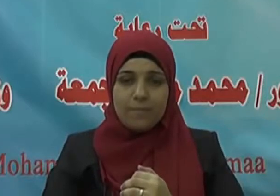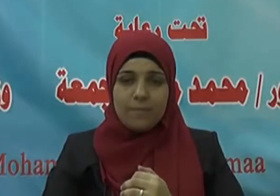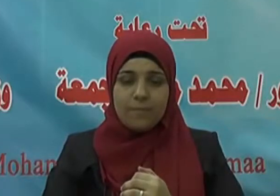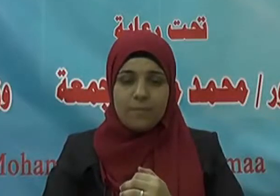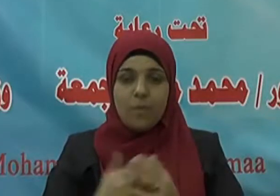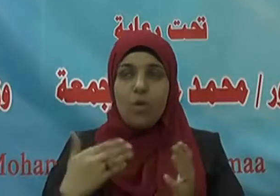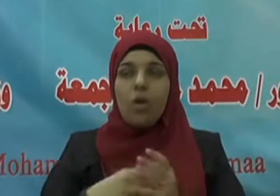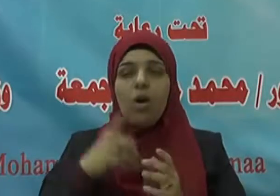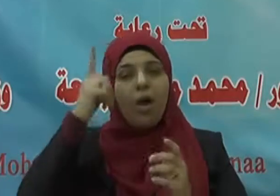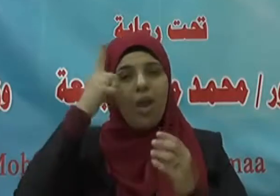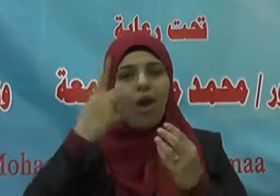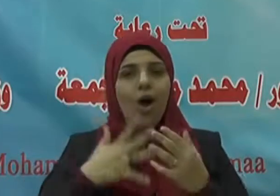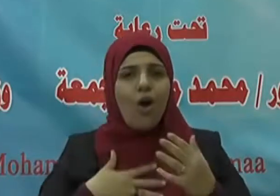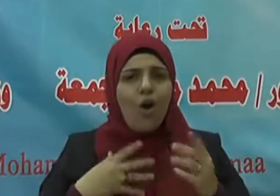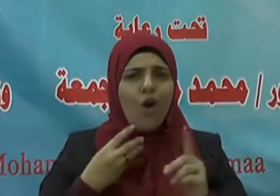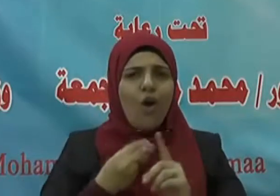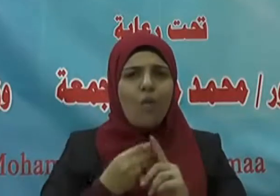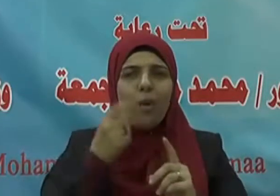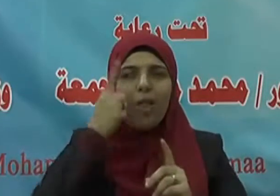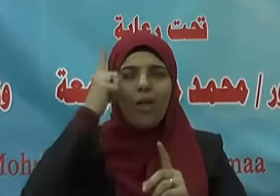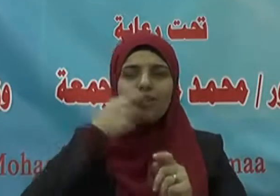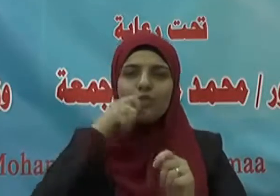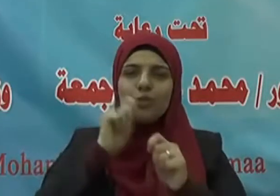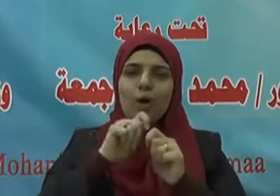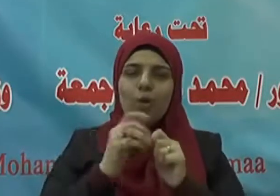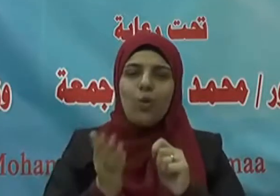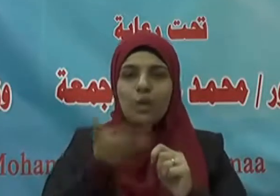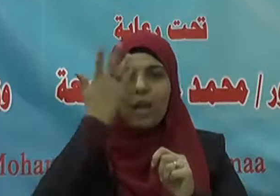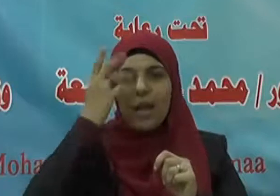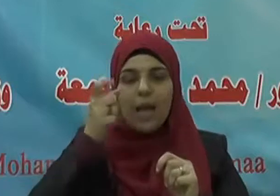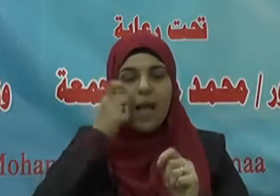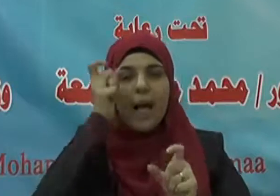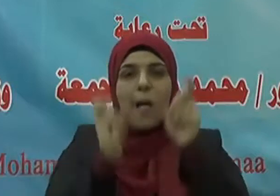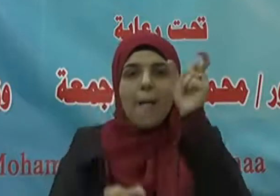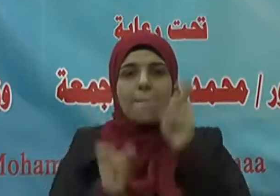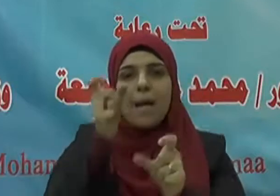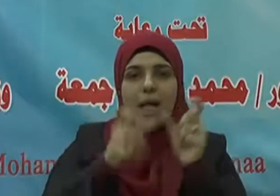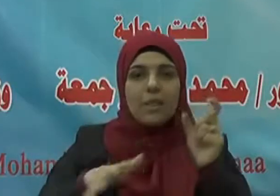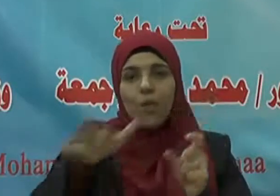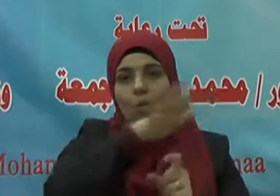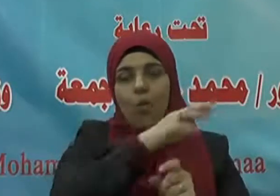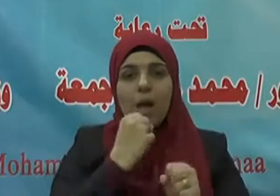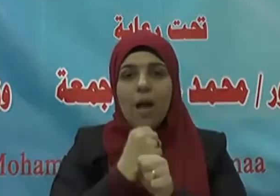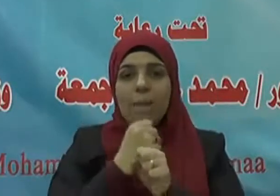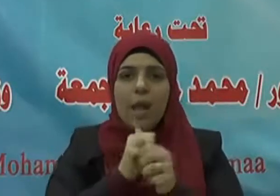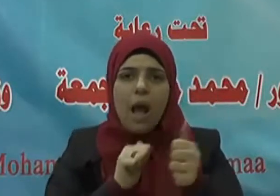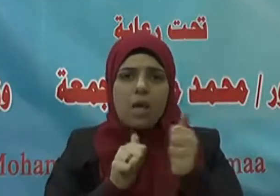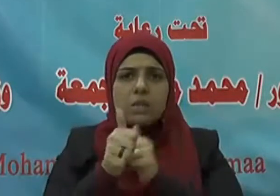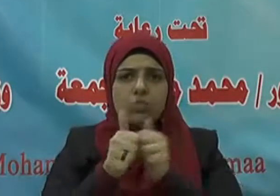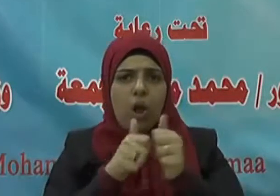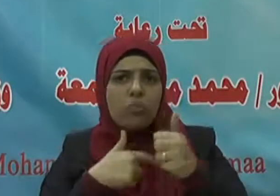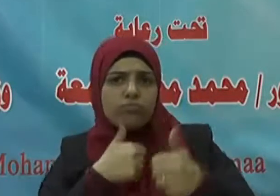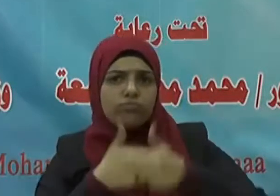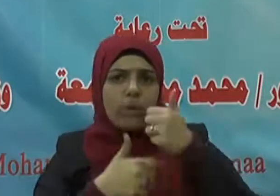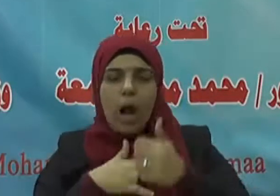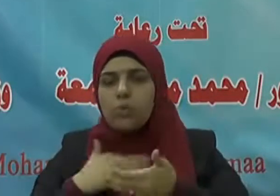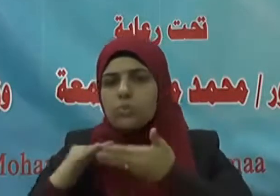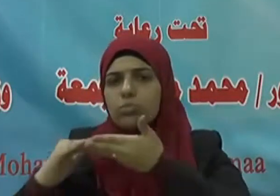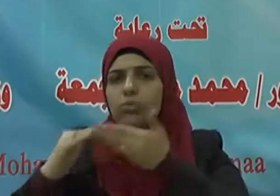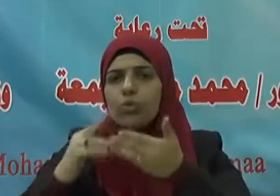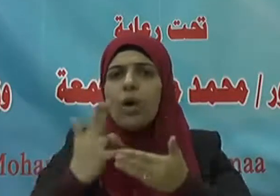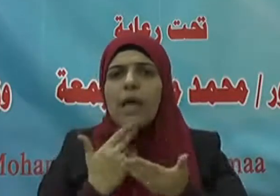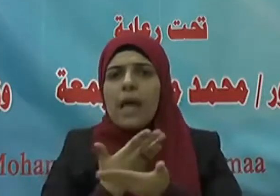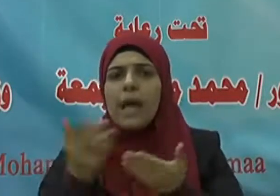وقد مدح الله جلَّ شأنه عباده الذين يسارعون في بذل الخير